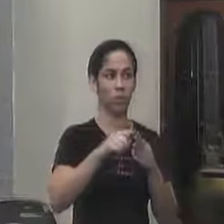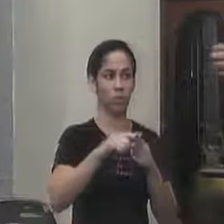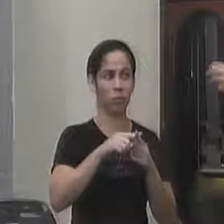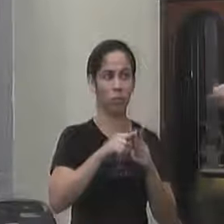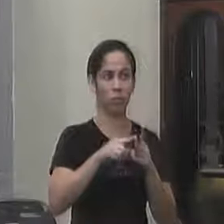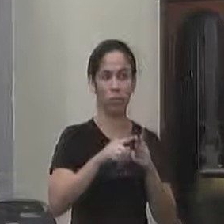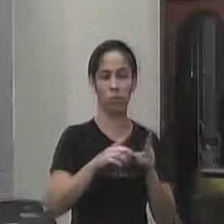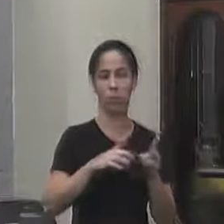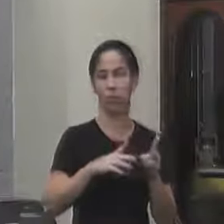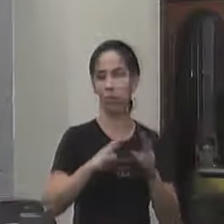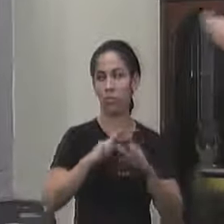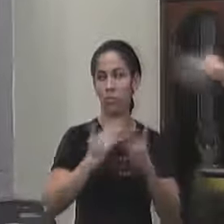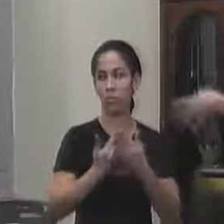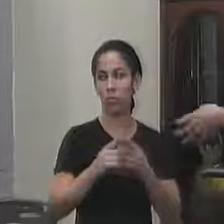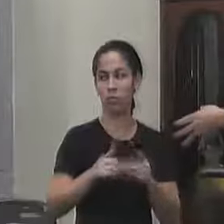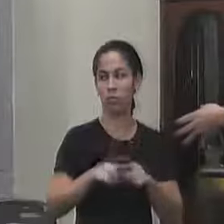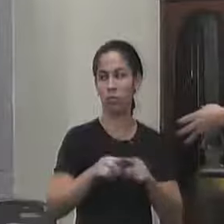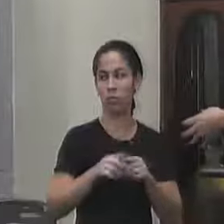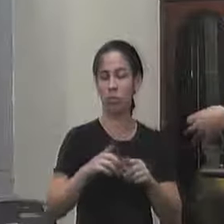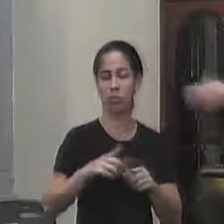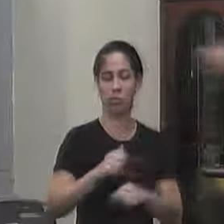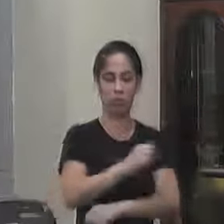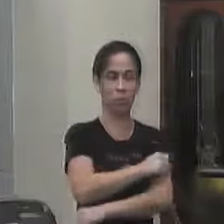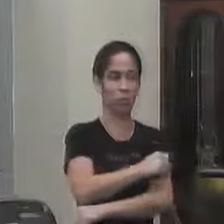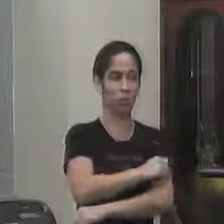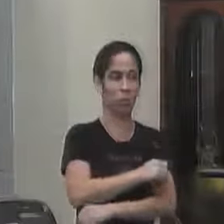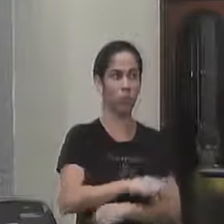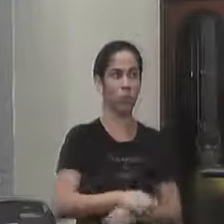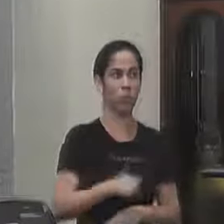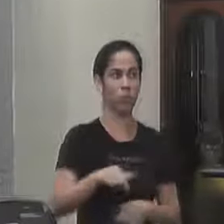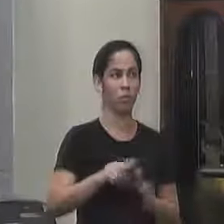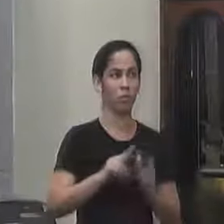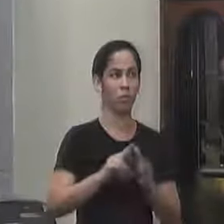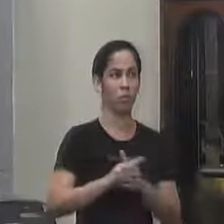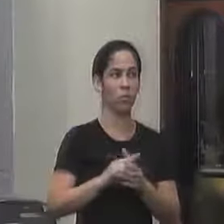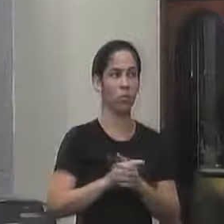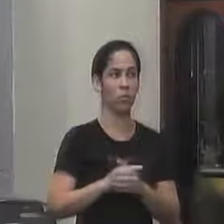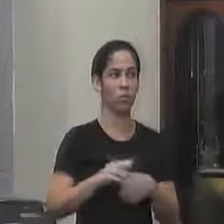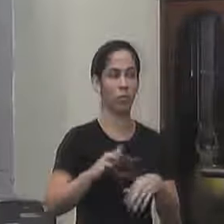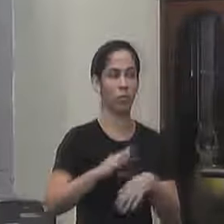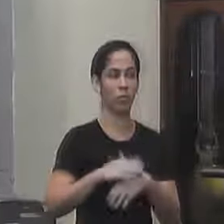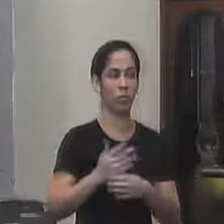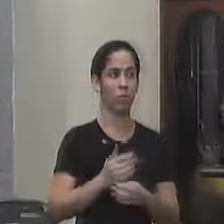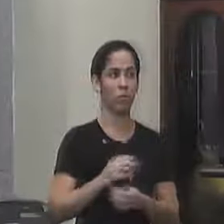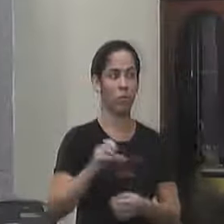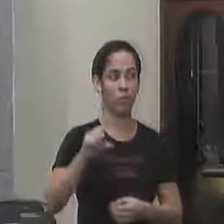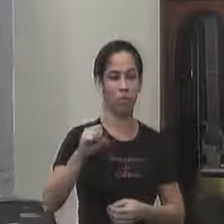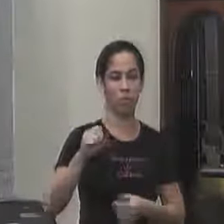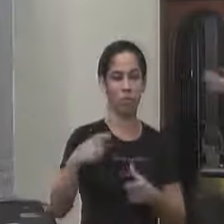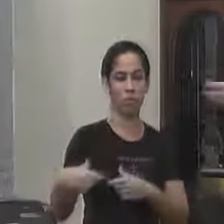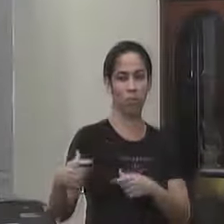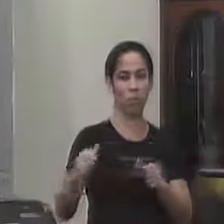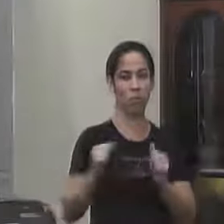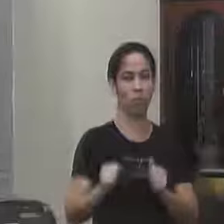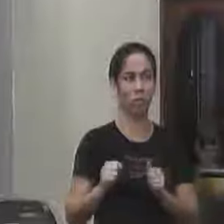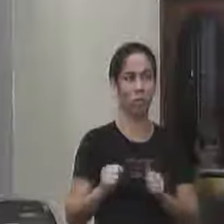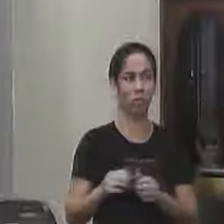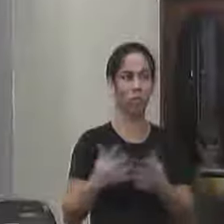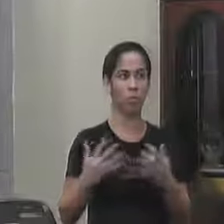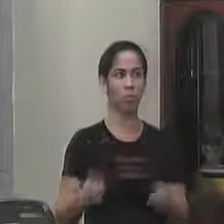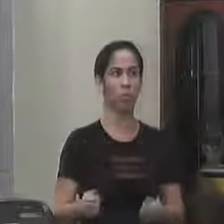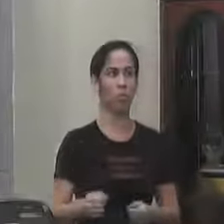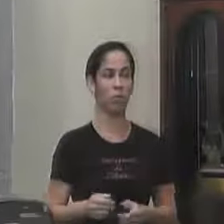unidades escolares também recebem esses alunos e aqui em Valença nós temos mais oito unidades que poderiam receber